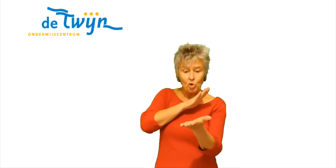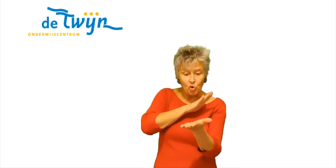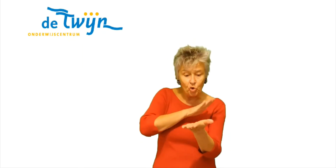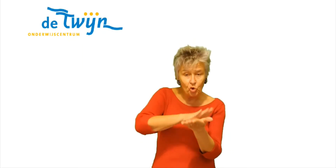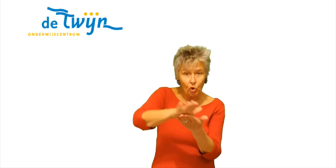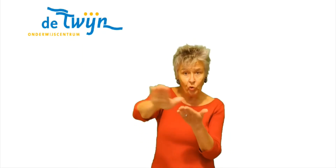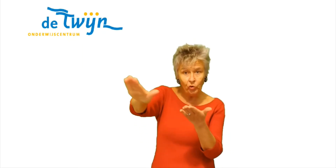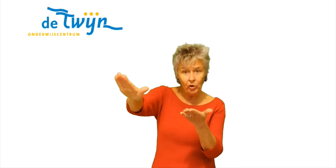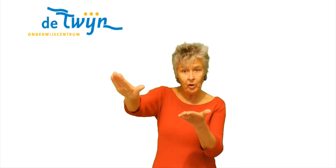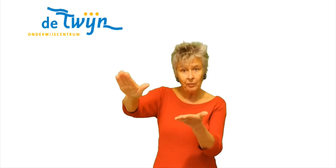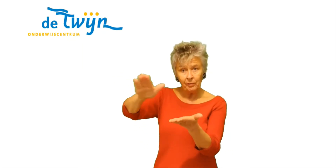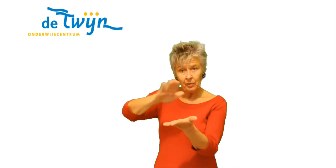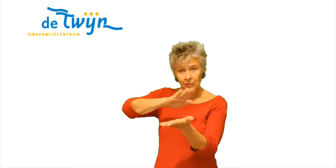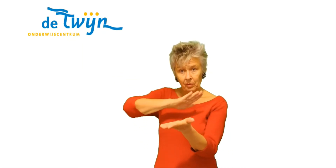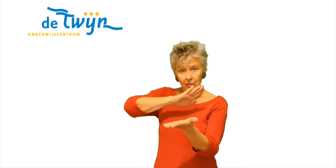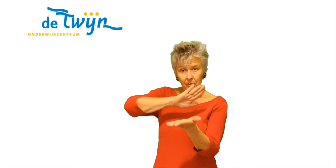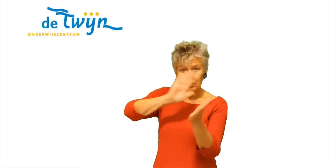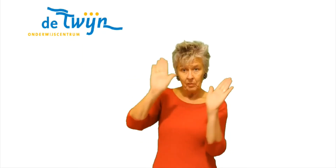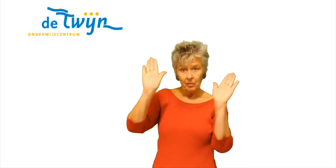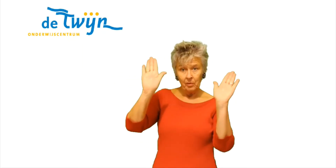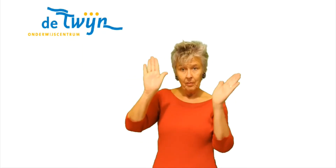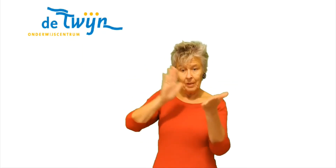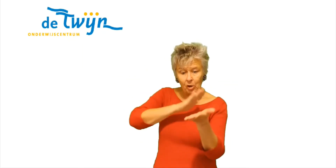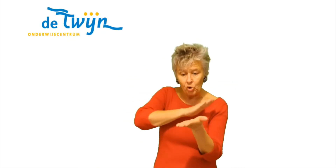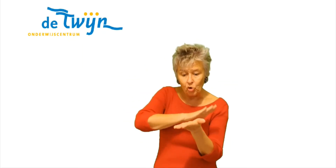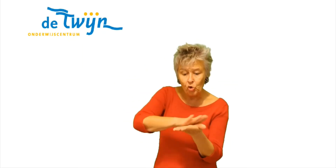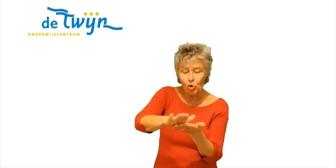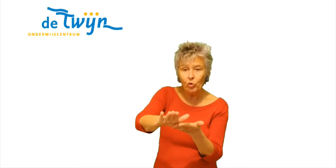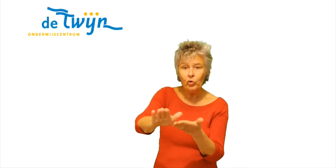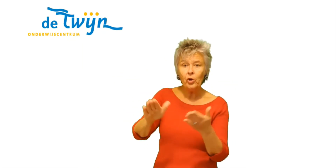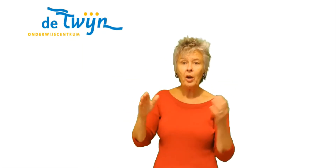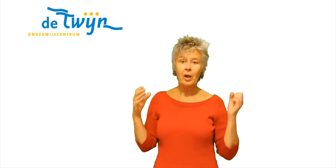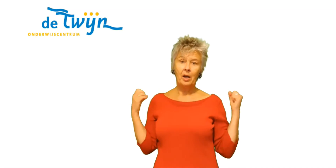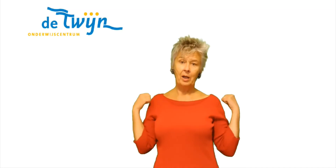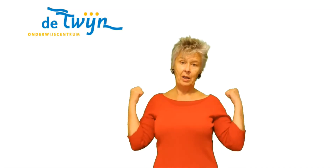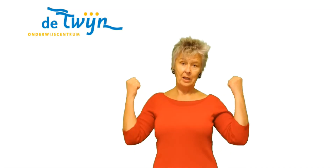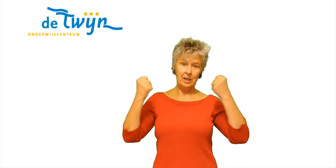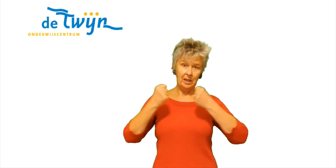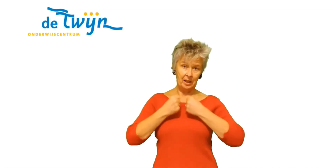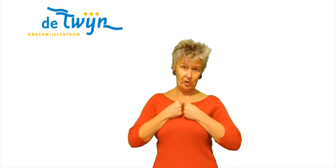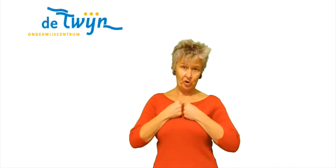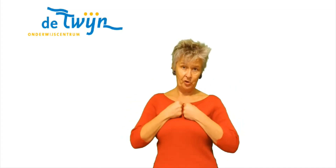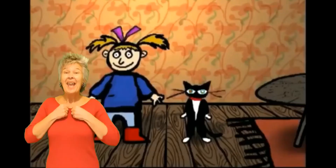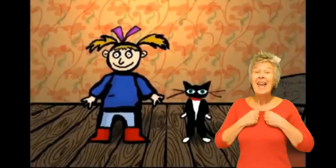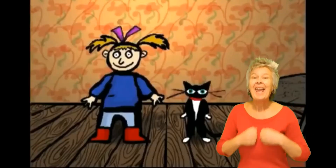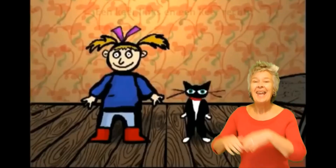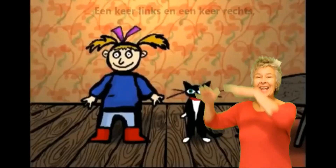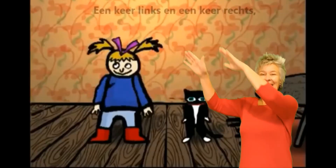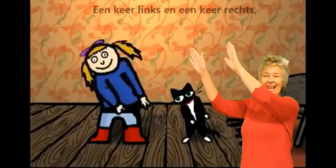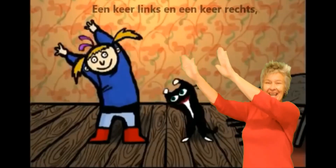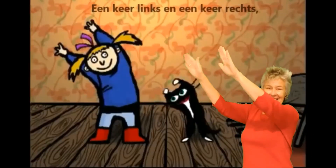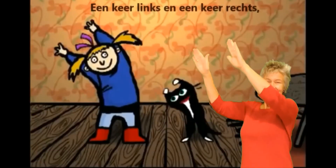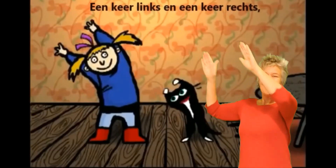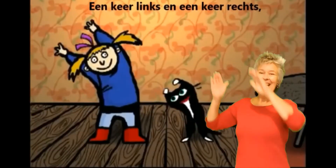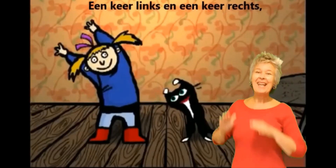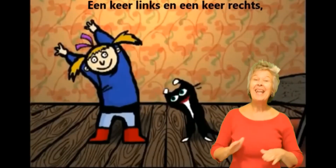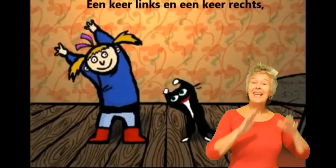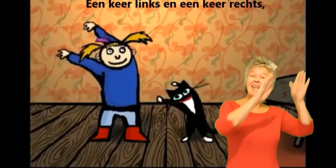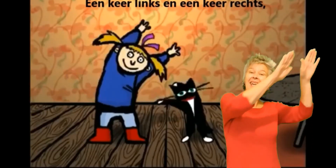zonder Maar zonder Jaas Eén keer links en één keer